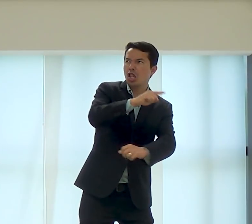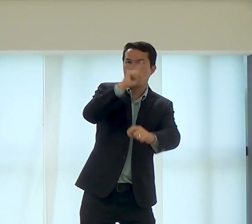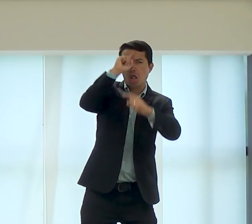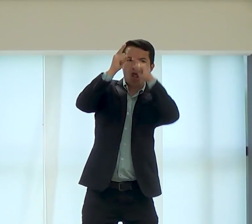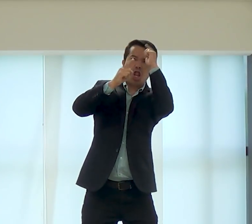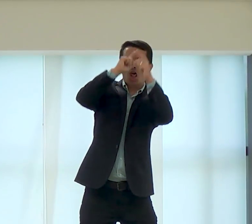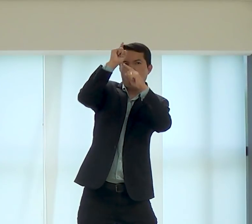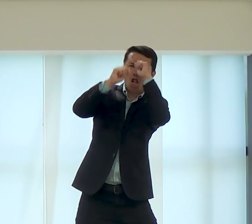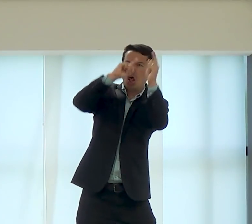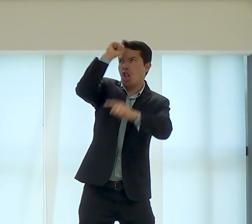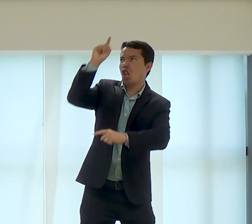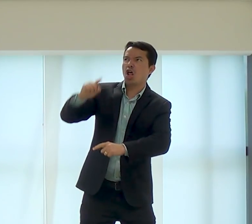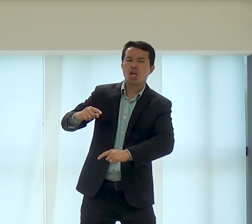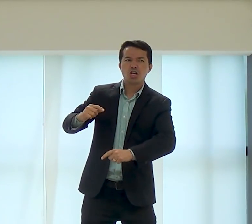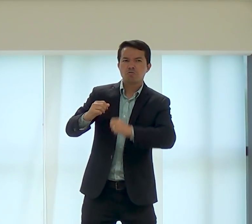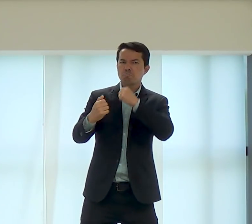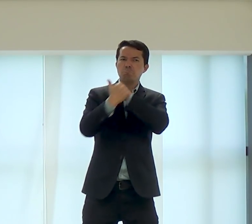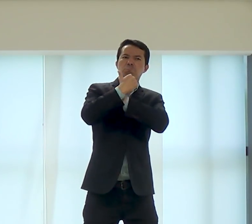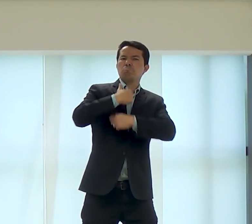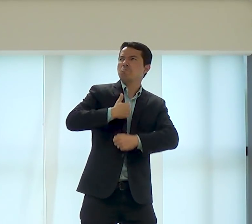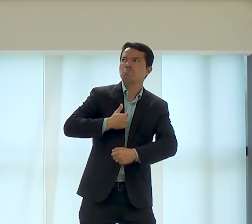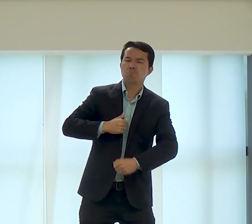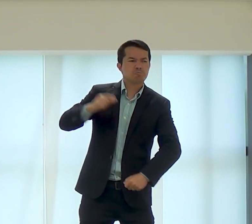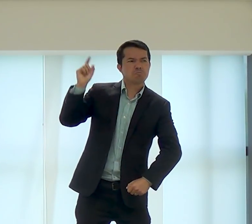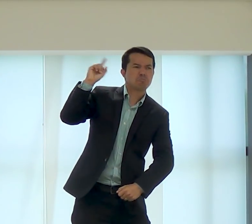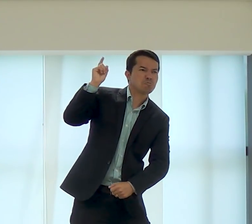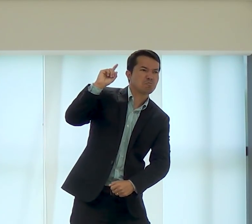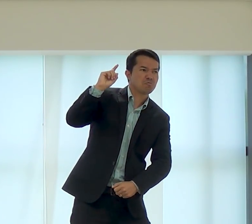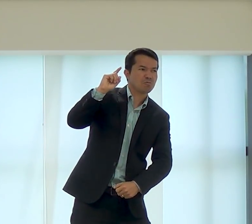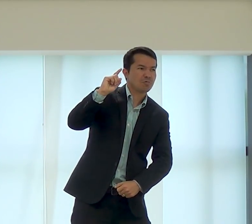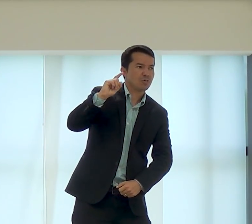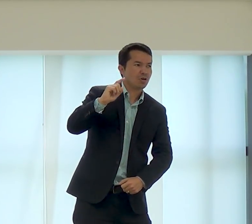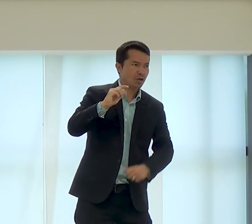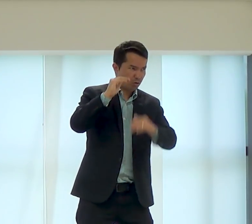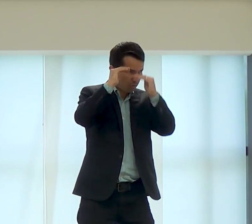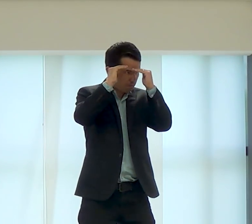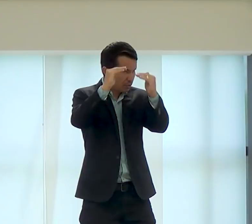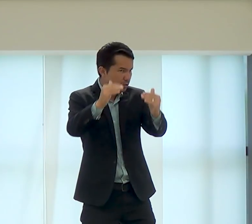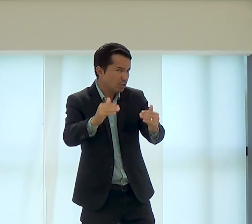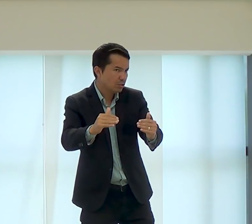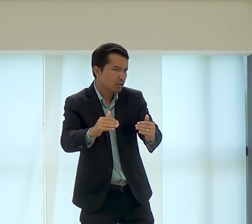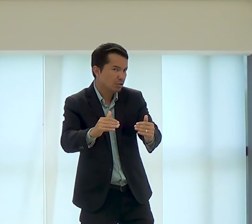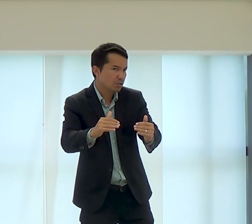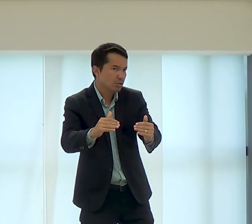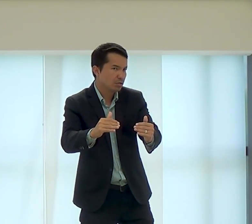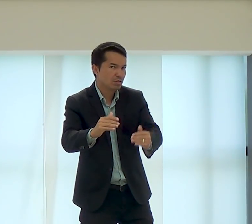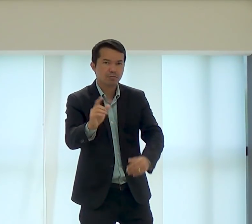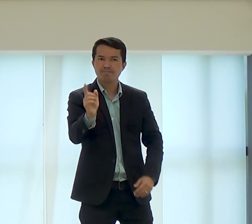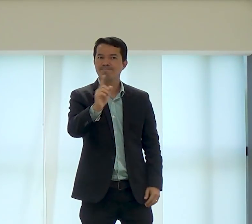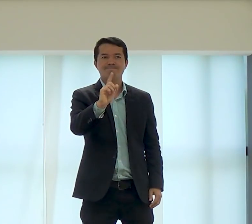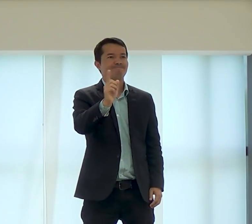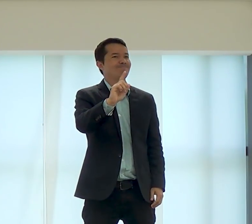isso é bobagem, é, e a nação da Maria, não é isso não, José, foi assim, não, gente,